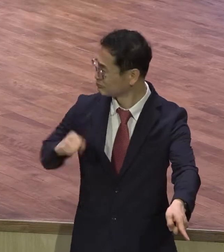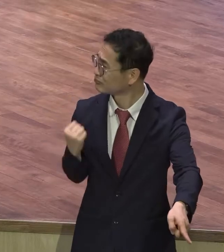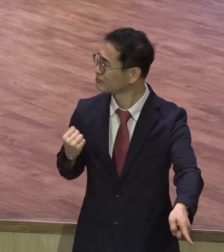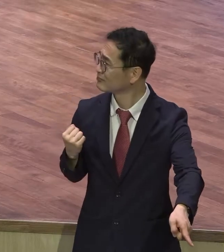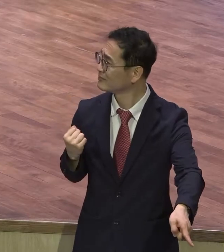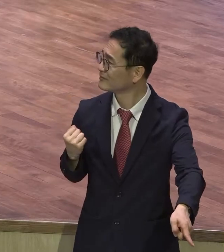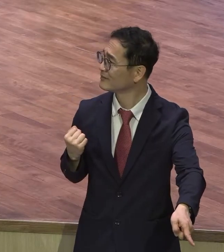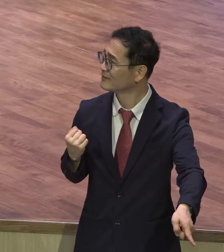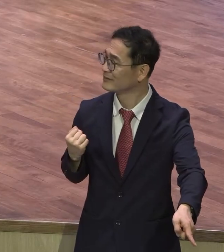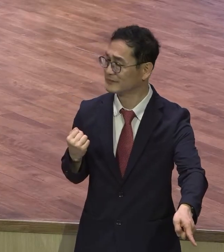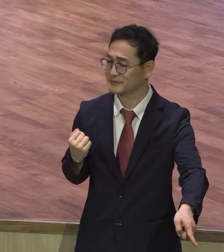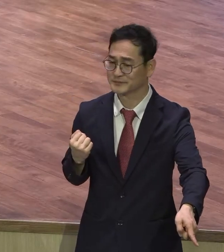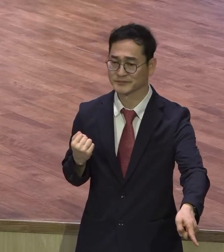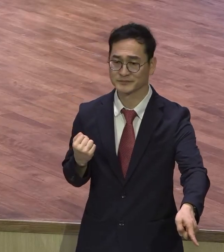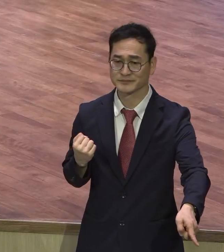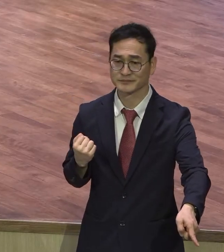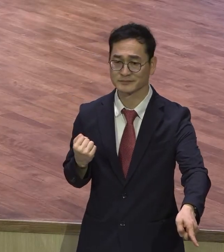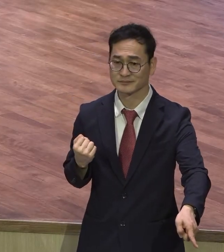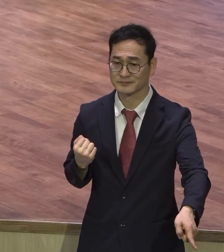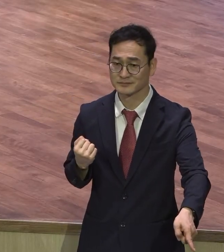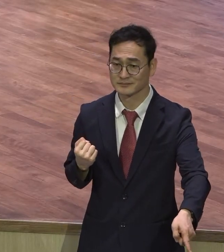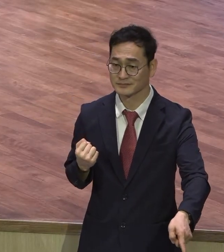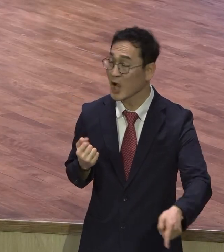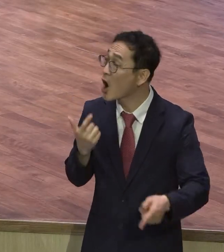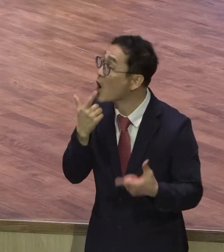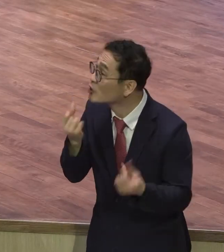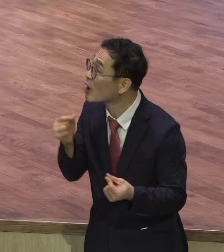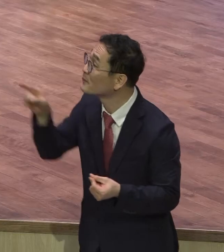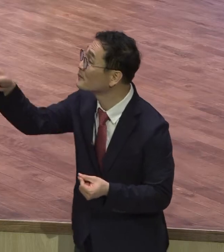다만 뭐여 말씀으로만 하옵소서